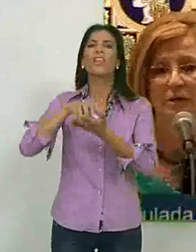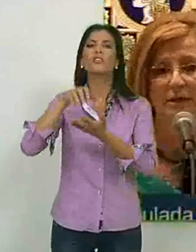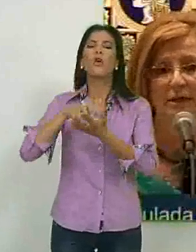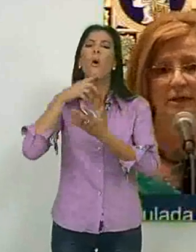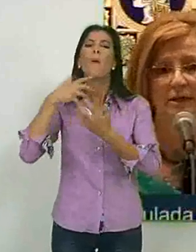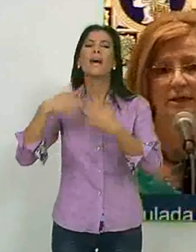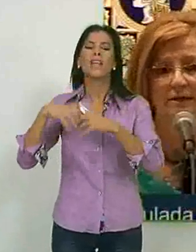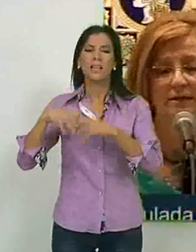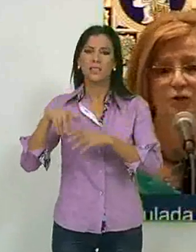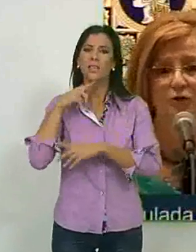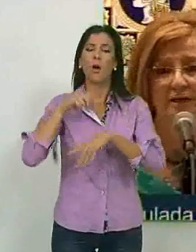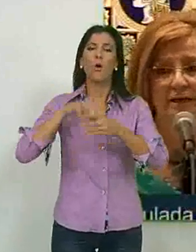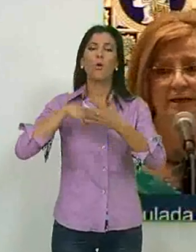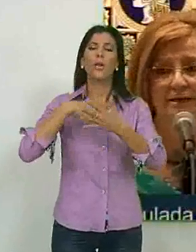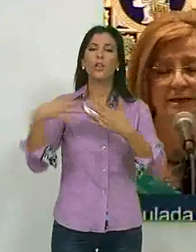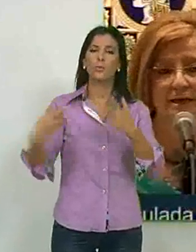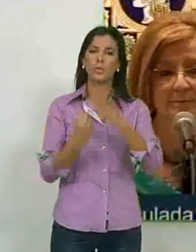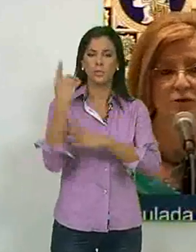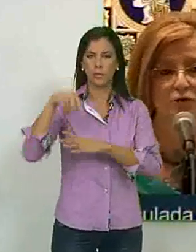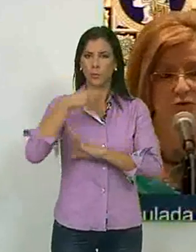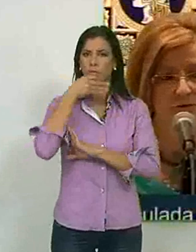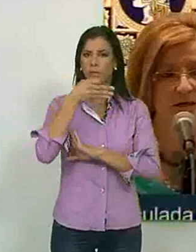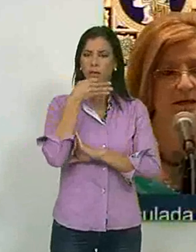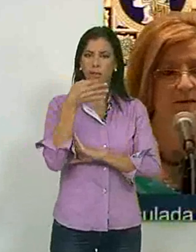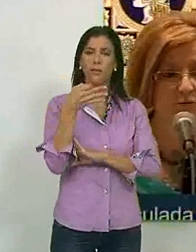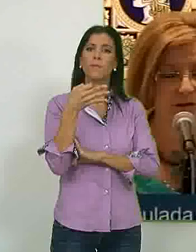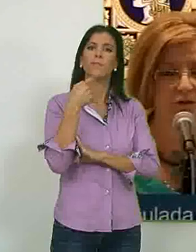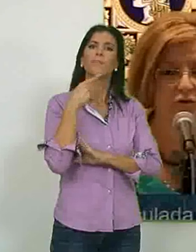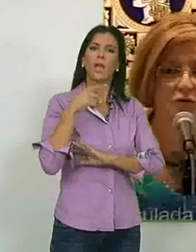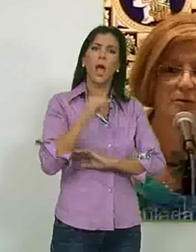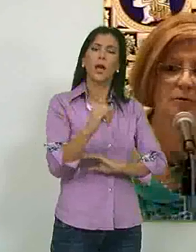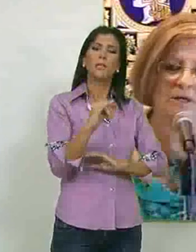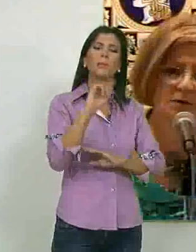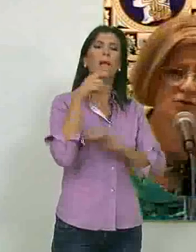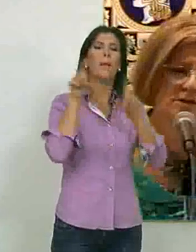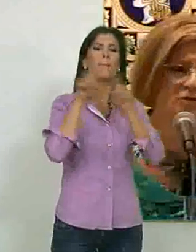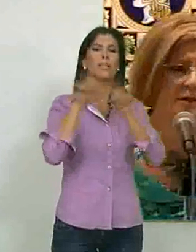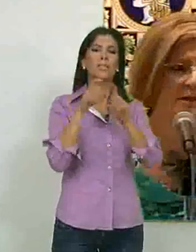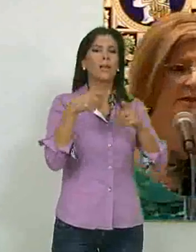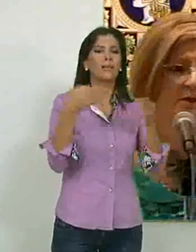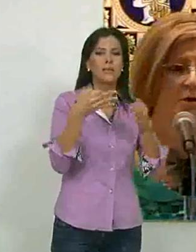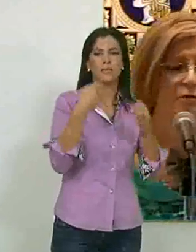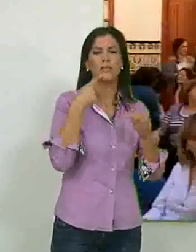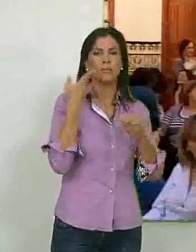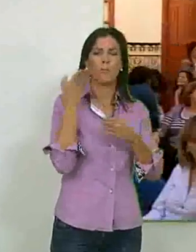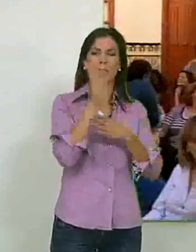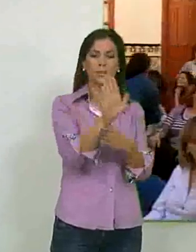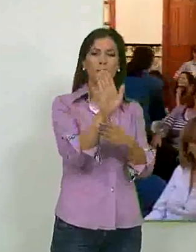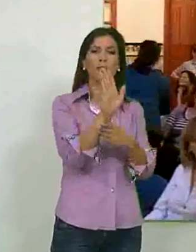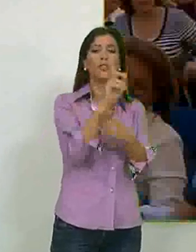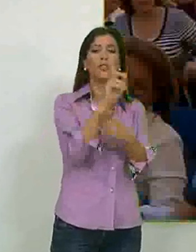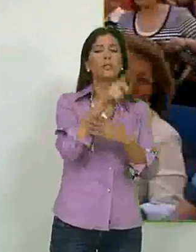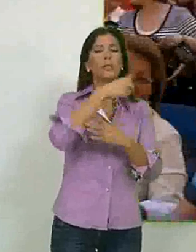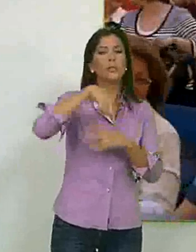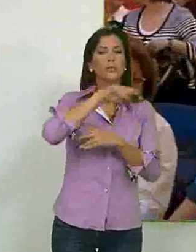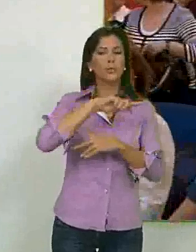cívico de la matraquilla en horario de mañana y tarde. El encuentro contará con la primera muestra de empresas motrileñas en la que